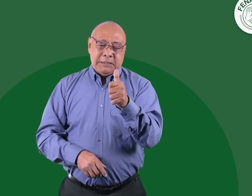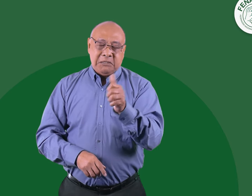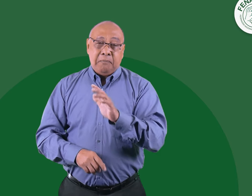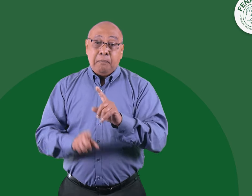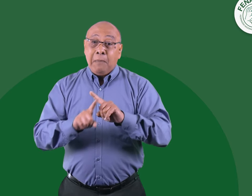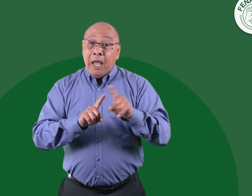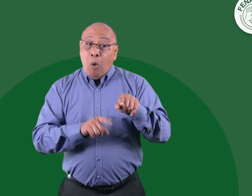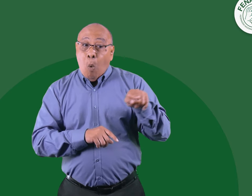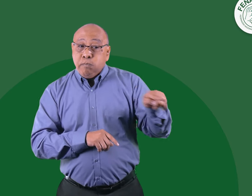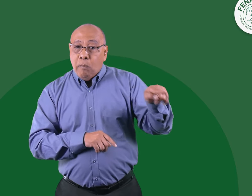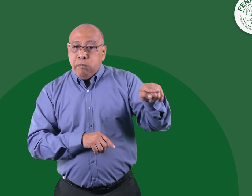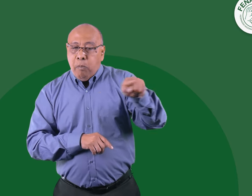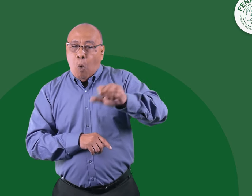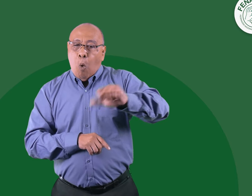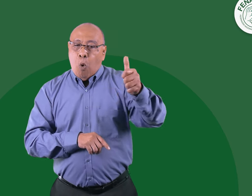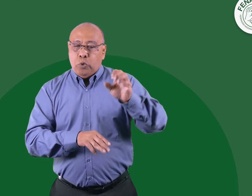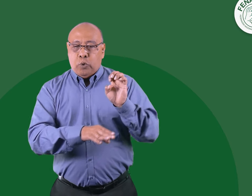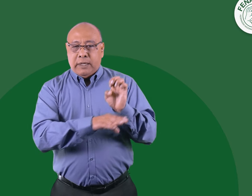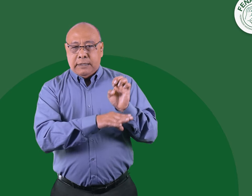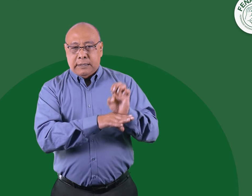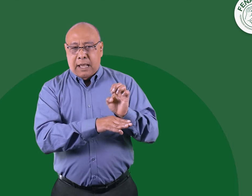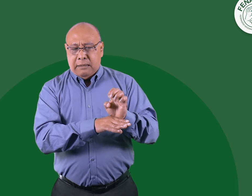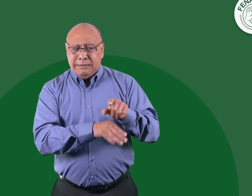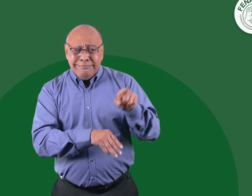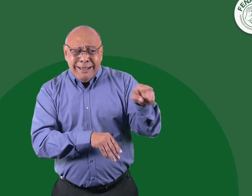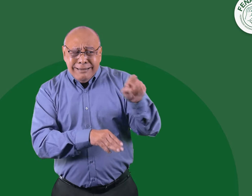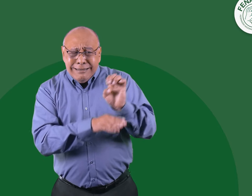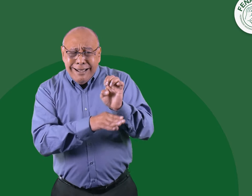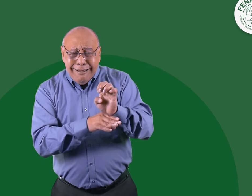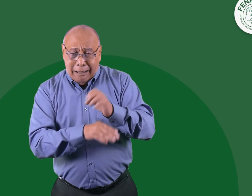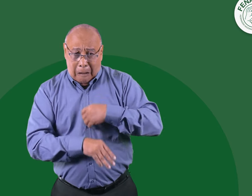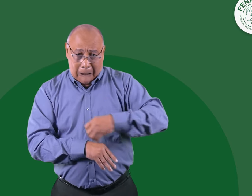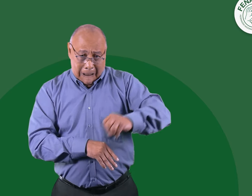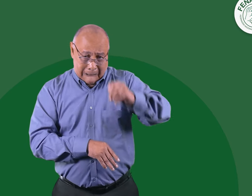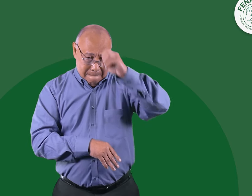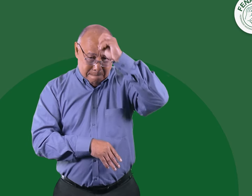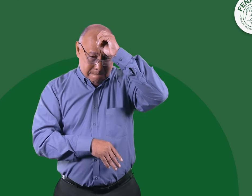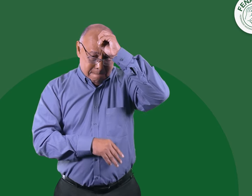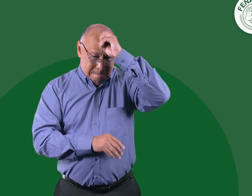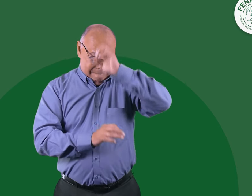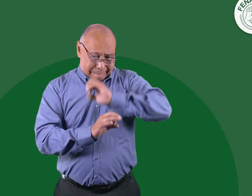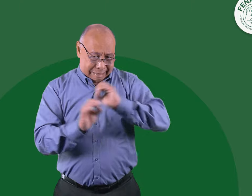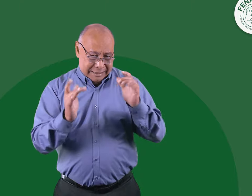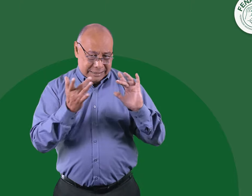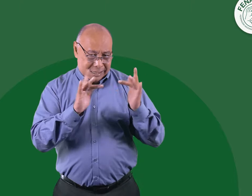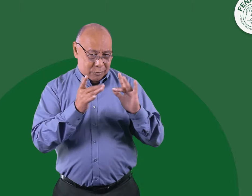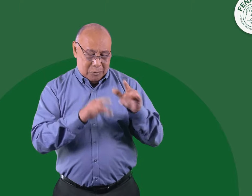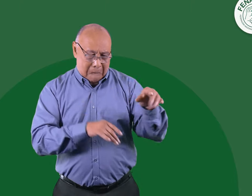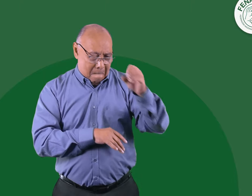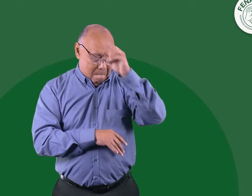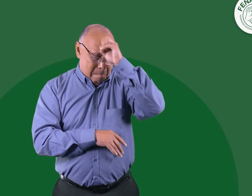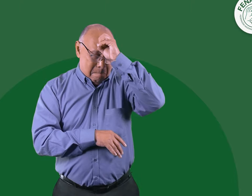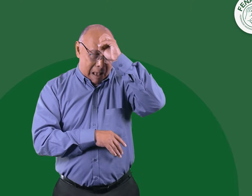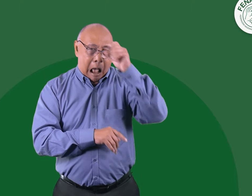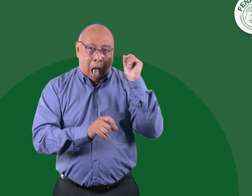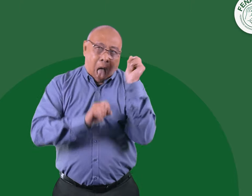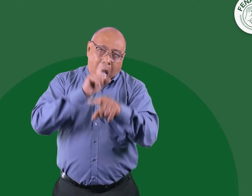También otras entidades se presentaron y su lista de preguntas era robusta debido al desconocimiento del proyecto a